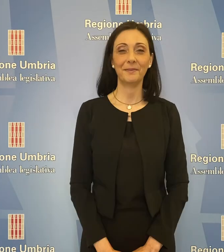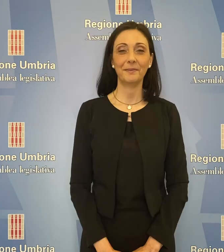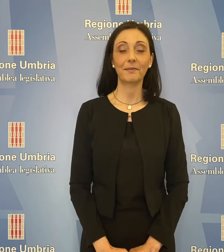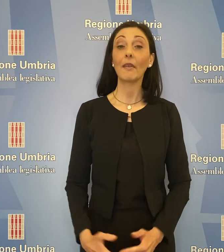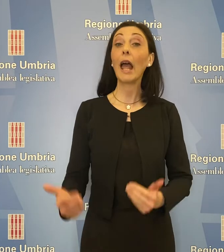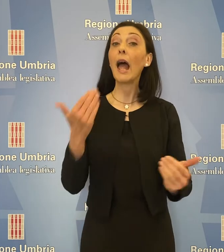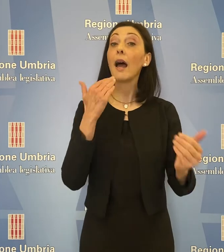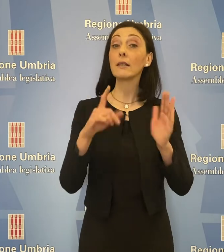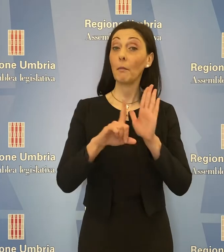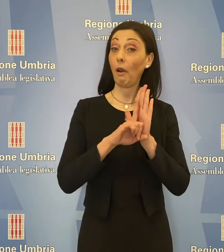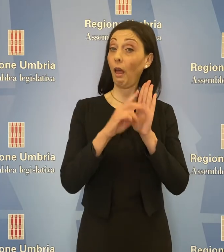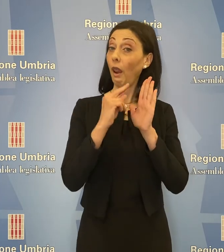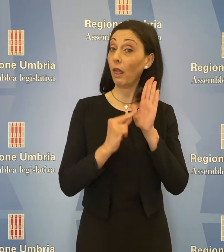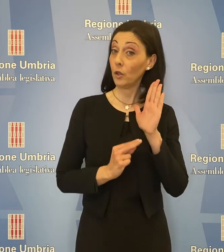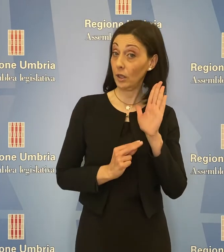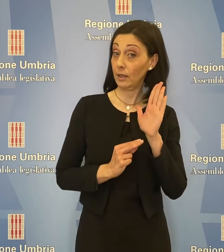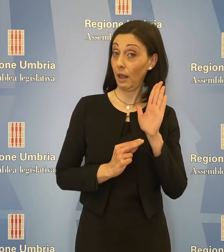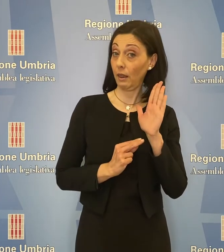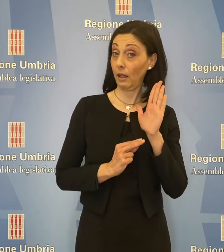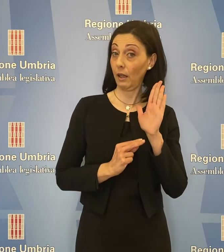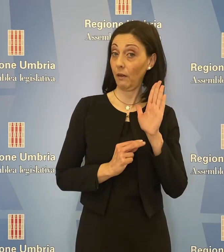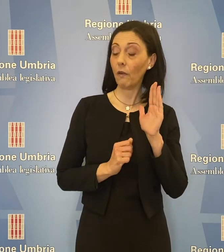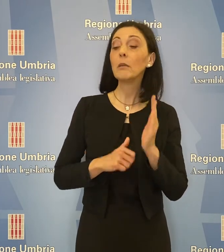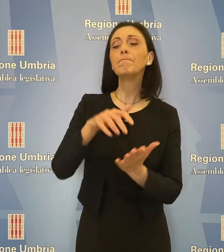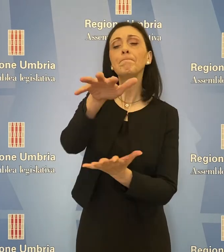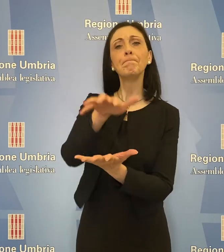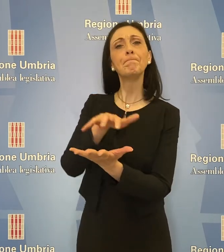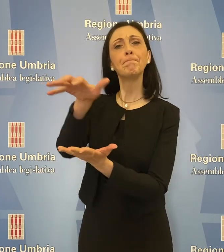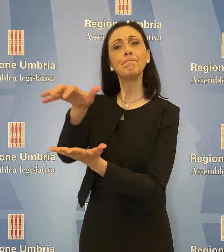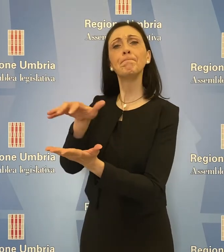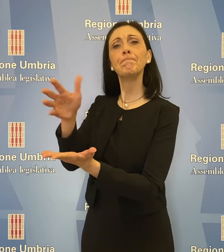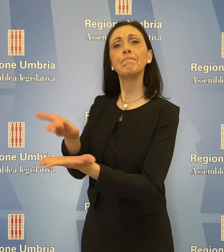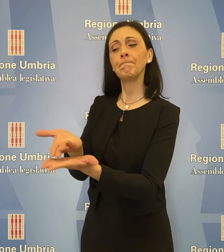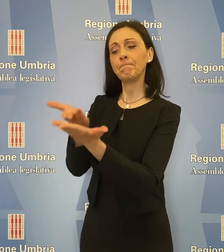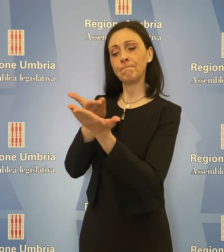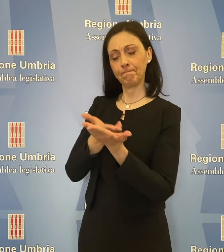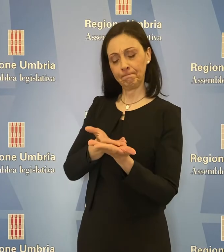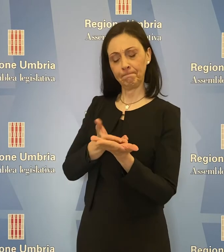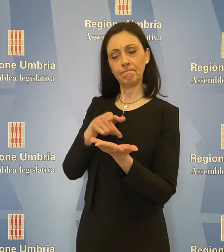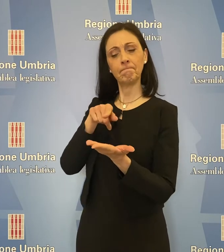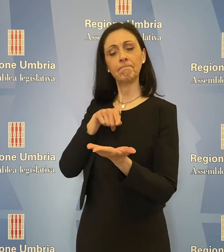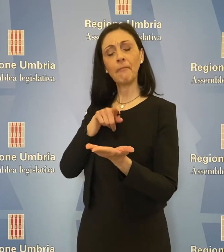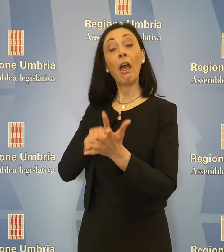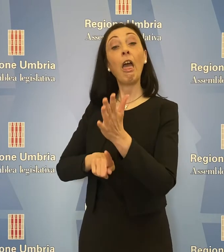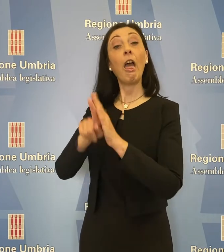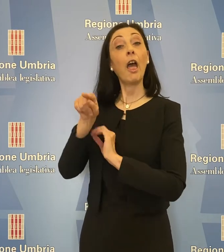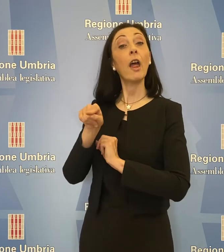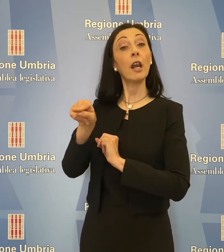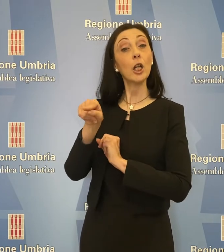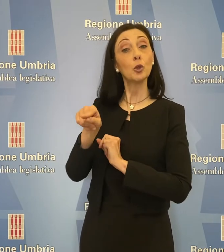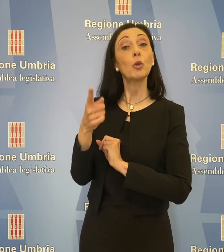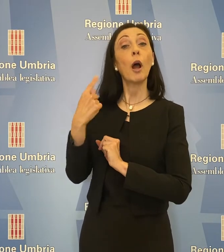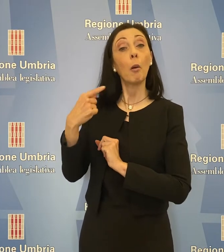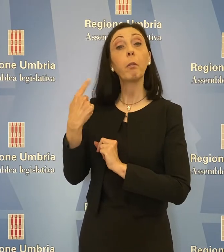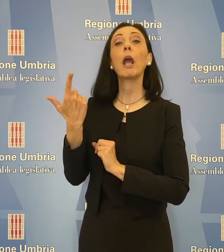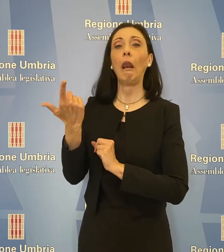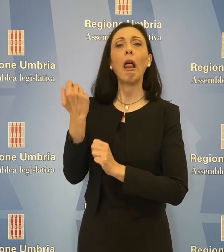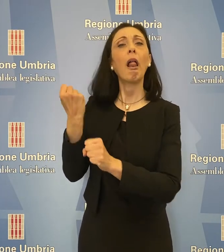L'Assemblea legislativa ha preso atto della relazione sullo stato di attuazione e sui risultati conseguiti dall'attività di assistenza